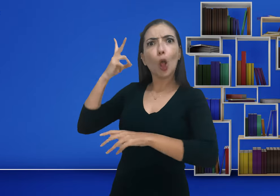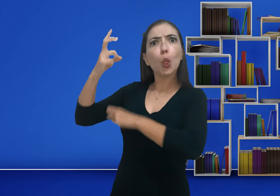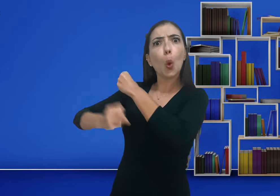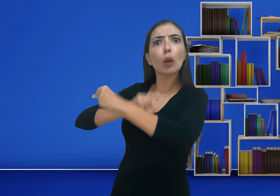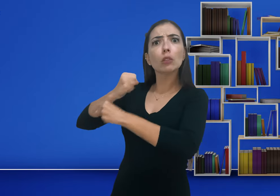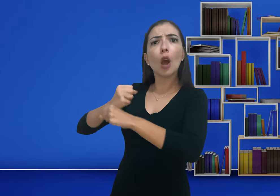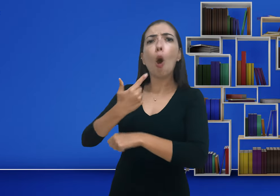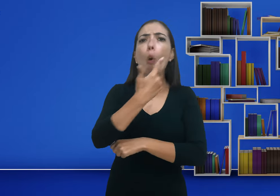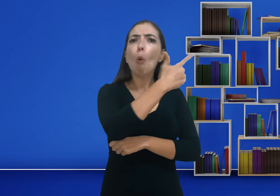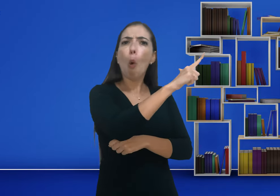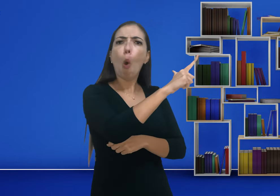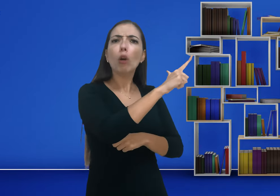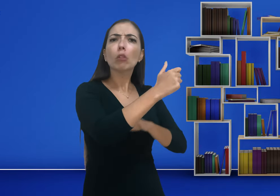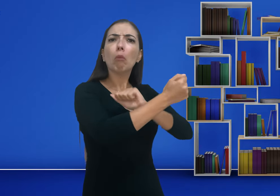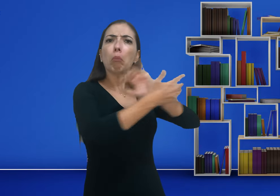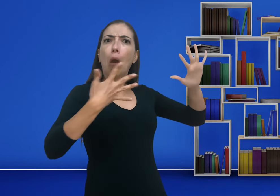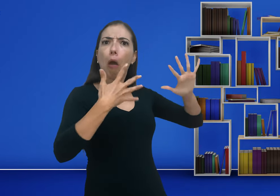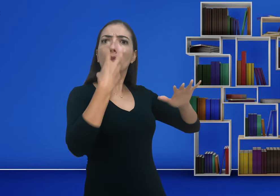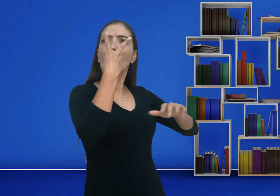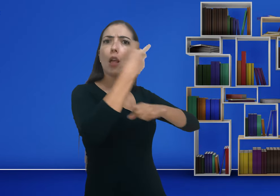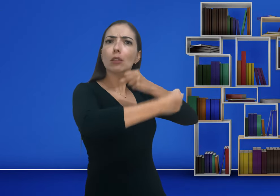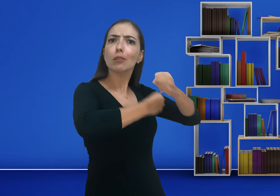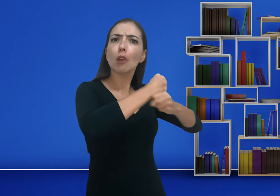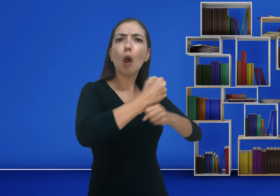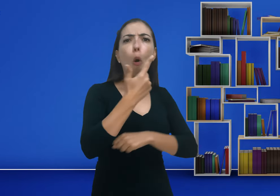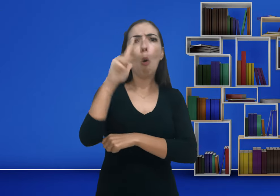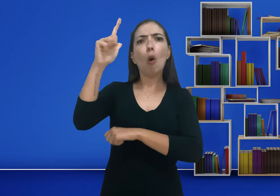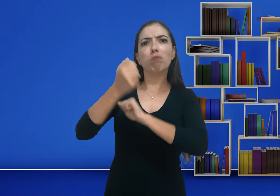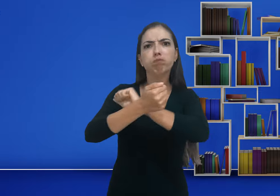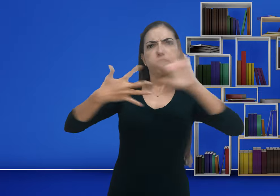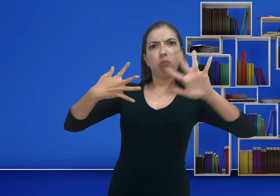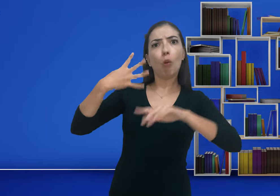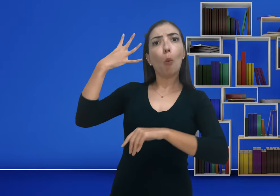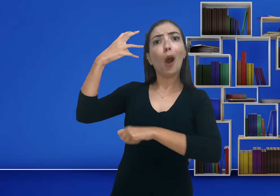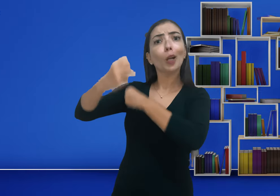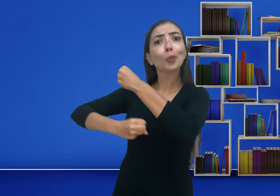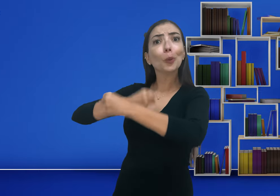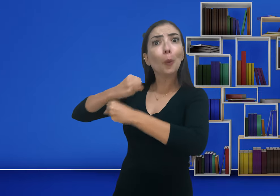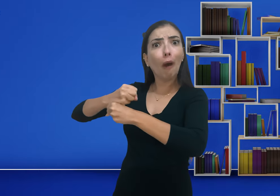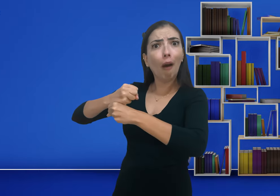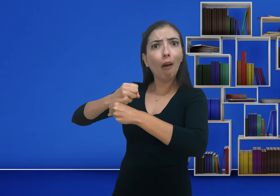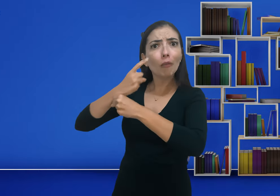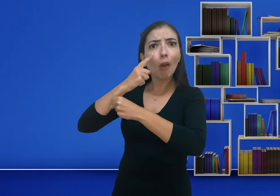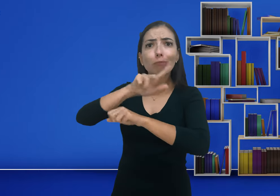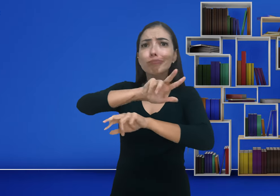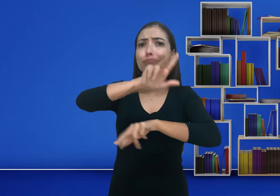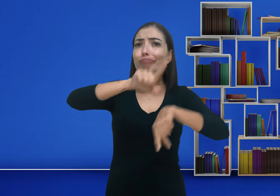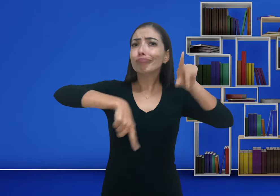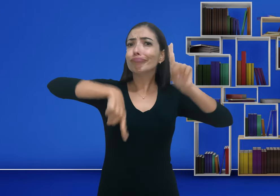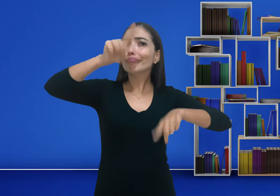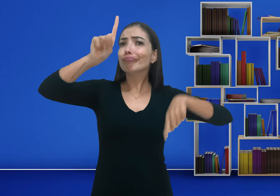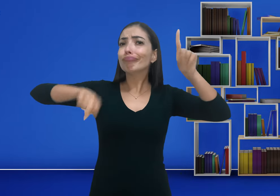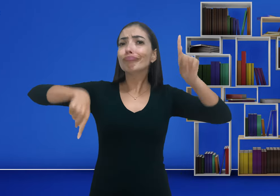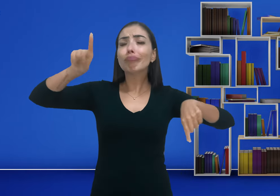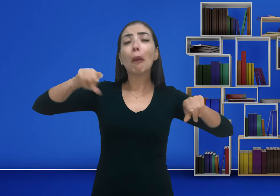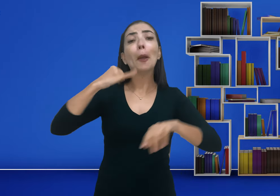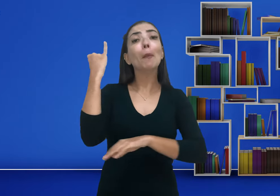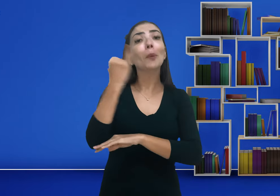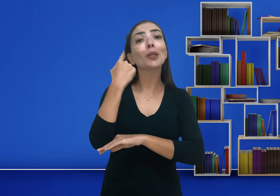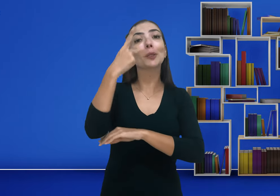Ah, outra pessoa levou dois. A outra pessoa levou três anos. A outra pessoa levou quatro. Vai depender de pessoa para pessoa.